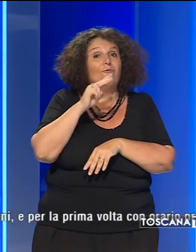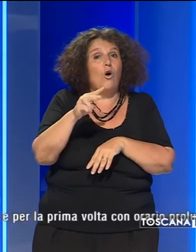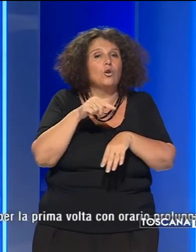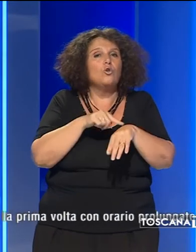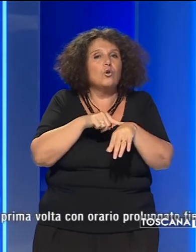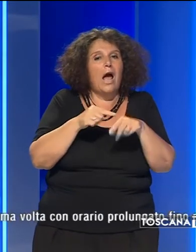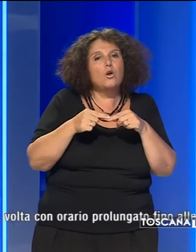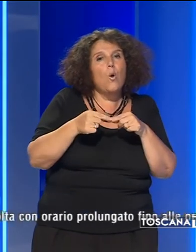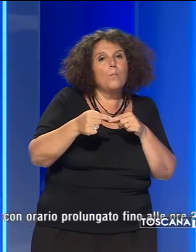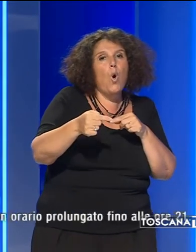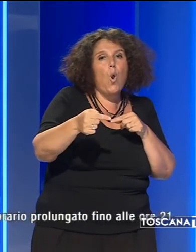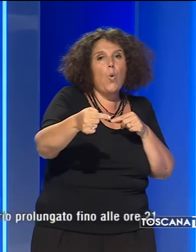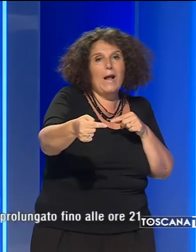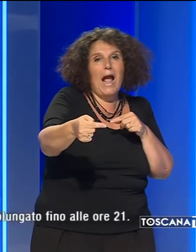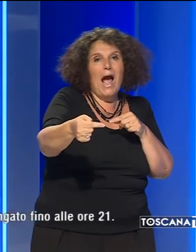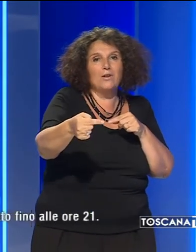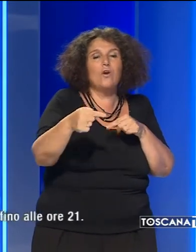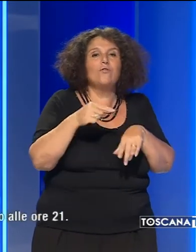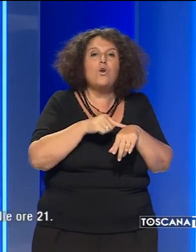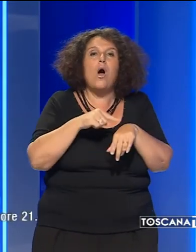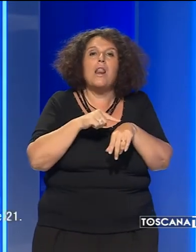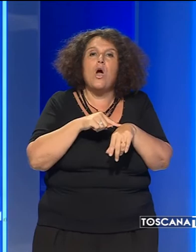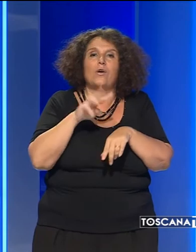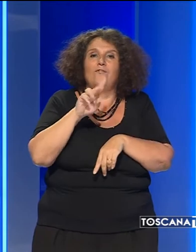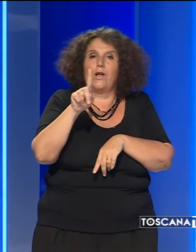orario prolungato fino alle ore 21.